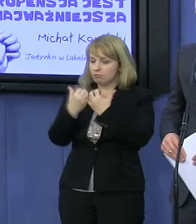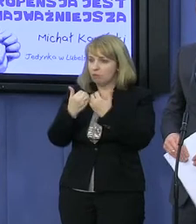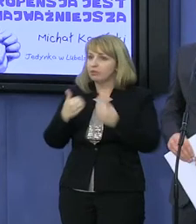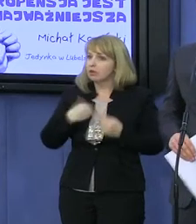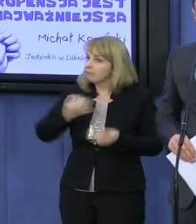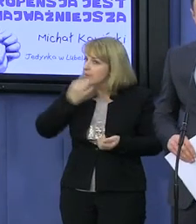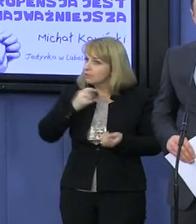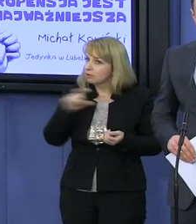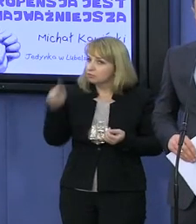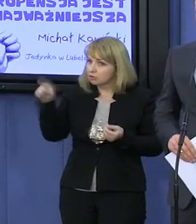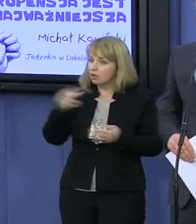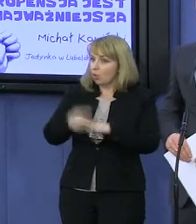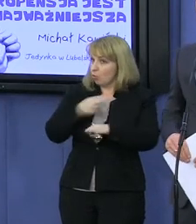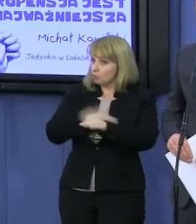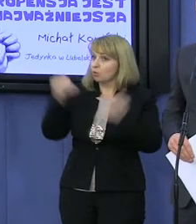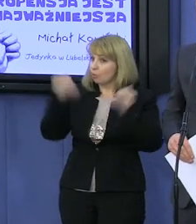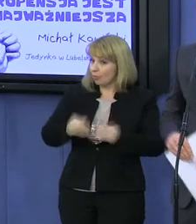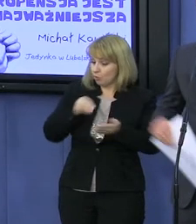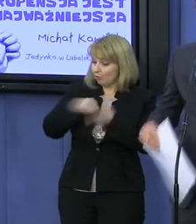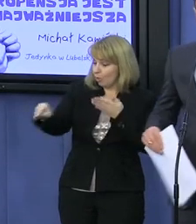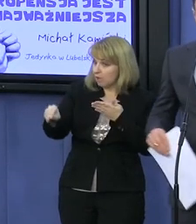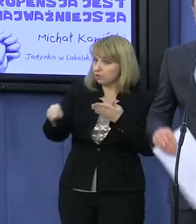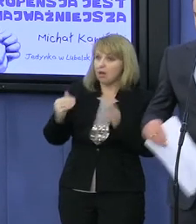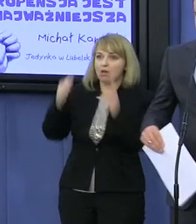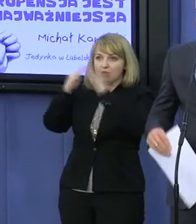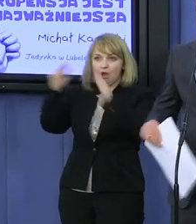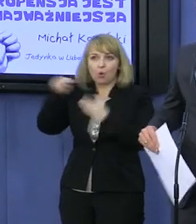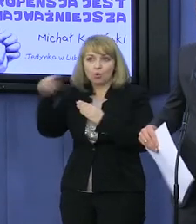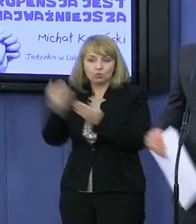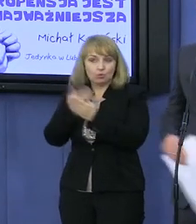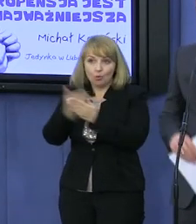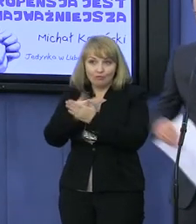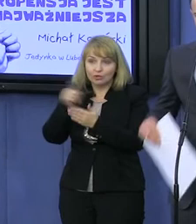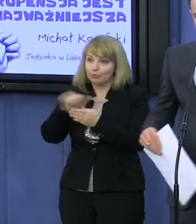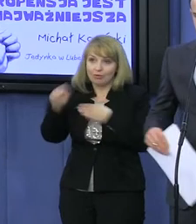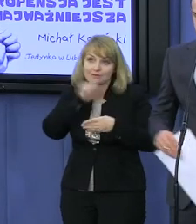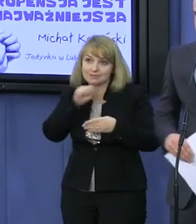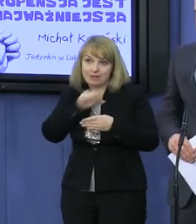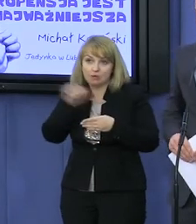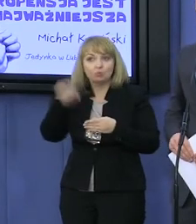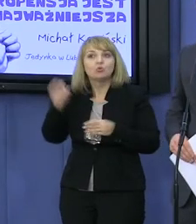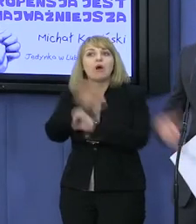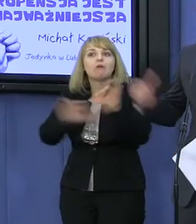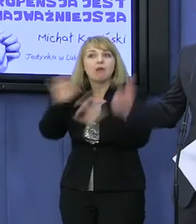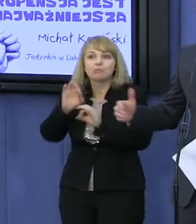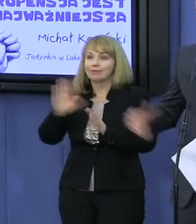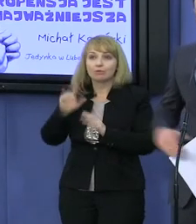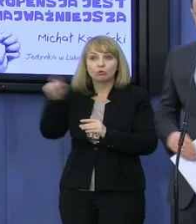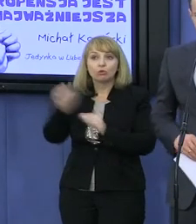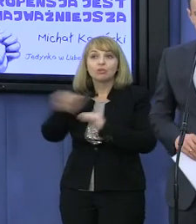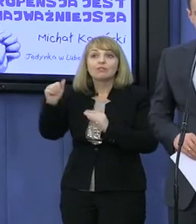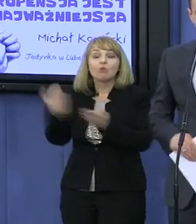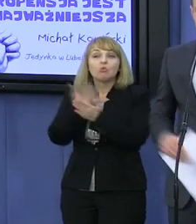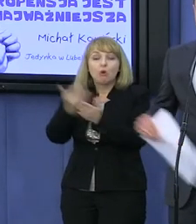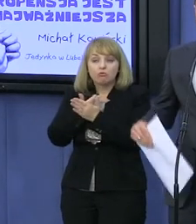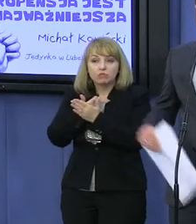dotować nowe inwestycje sakralne, podkreślam nowe, nie zabytki. Naszym zdaniem jest to wychodzenie poza zadania